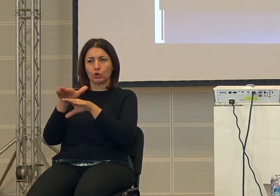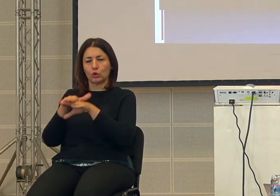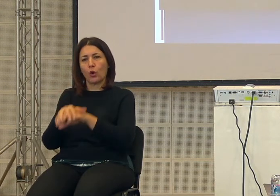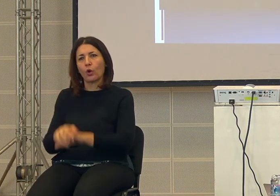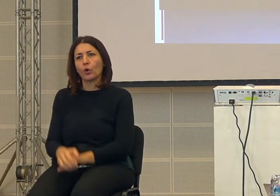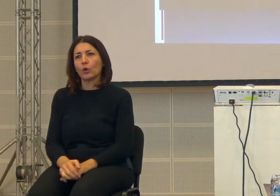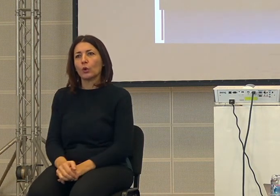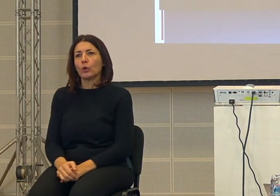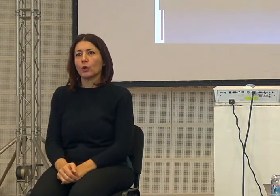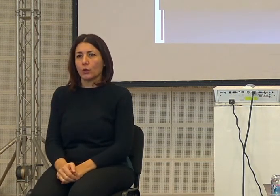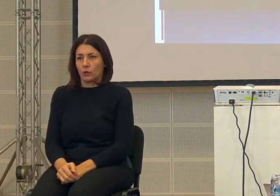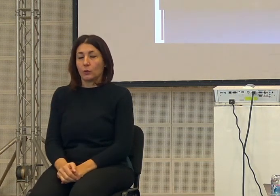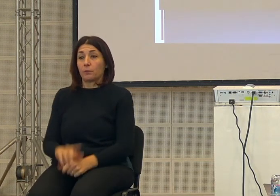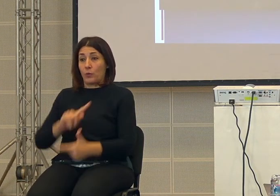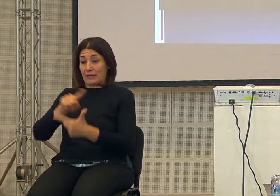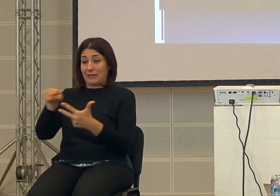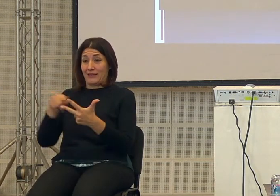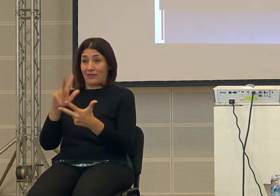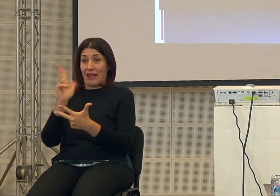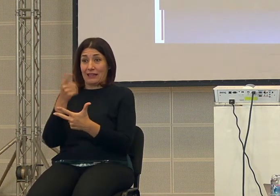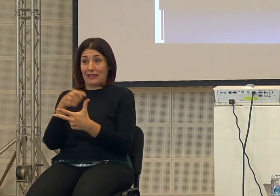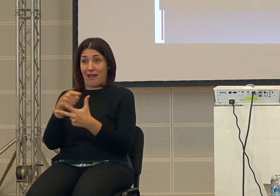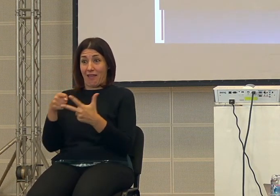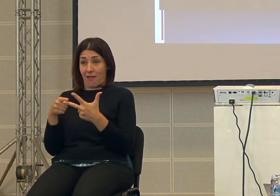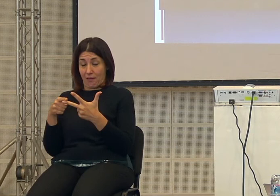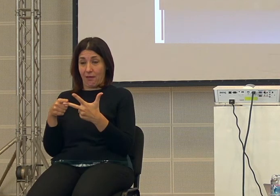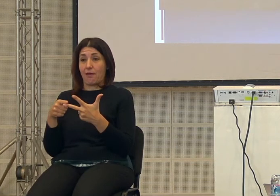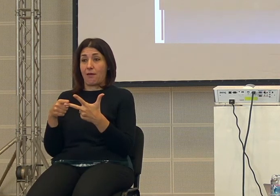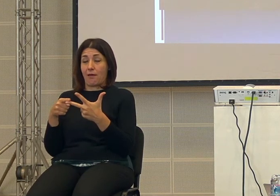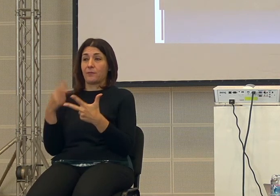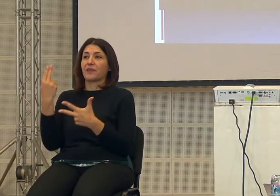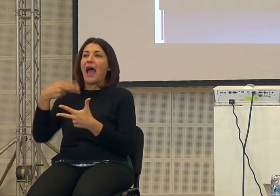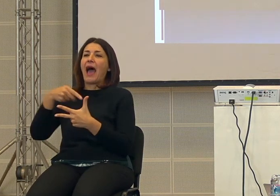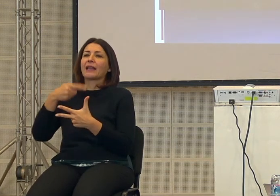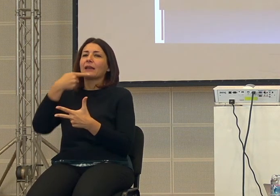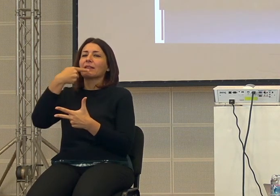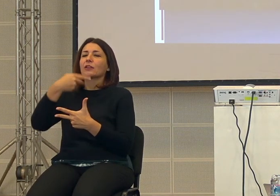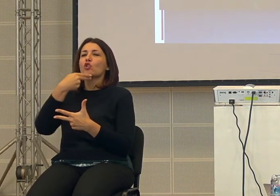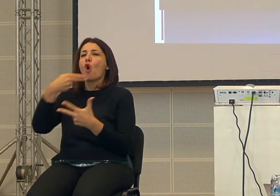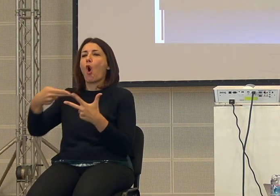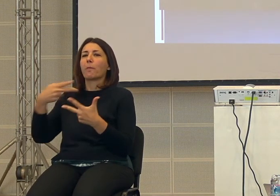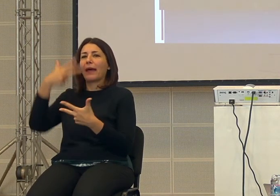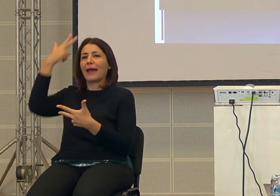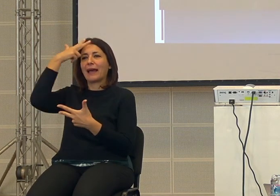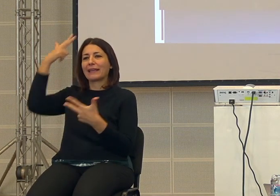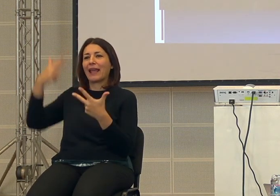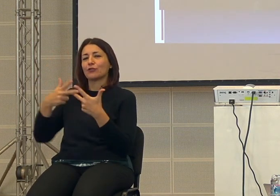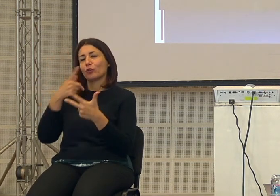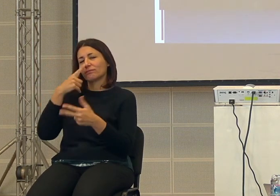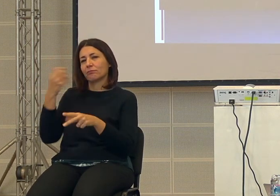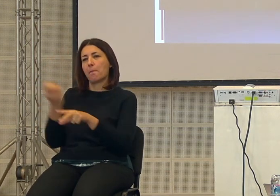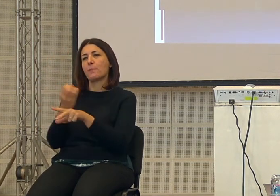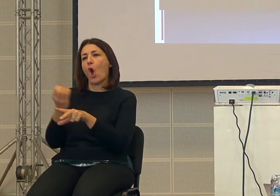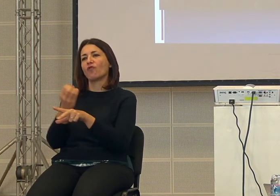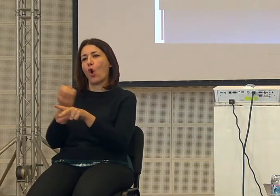diciamo queste tre grandi che Arari chiama religioni provocatoriamente chiama le